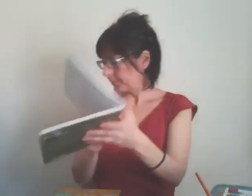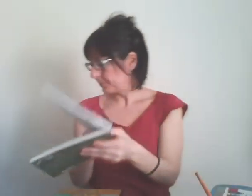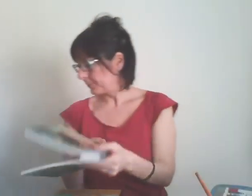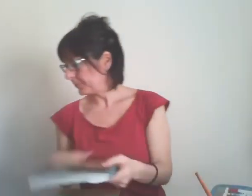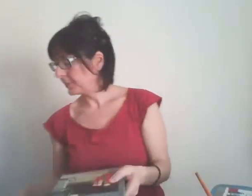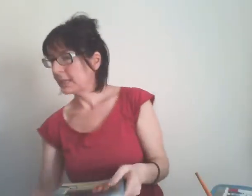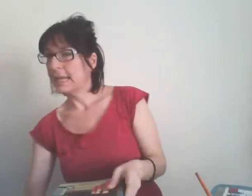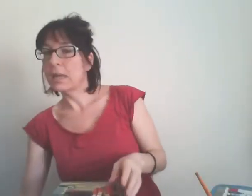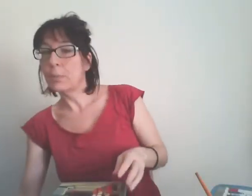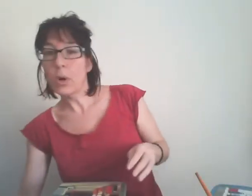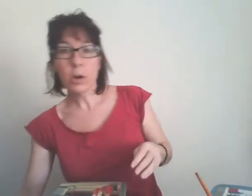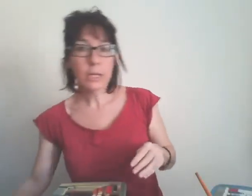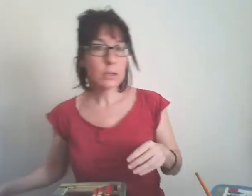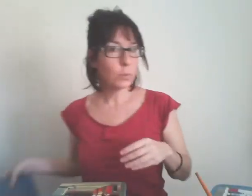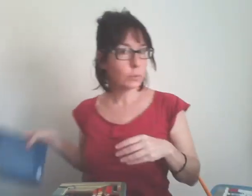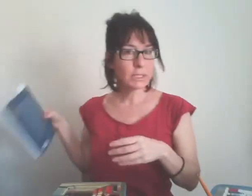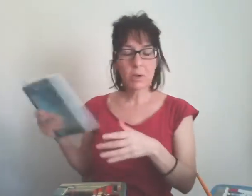e poi l'ultimo